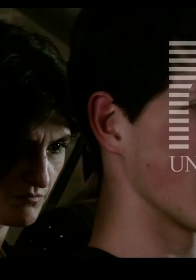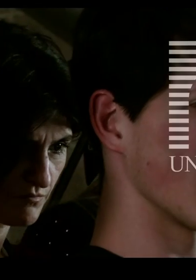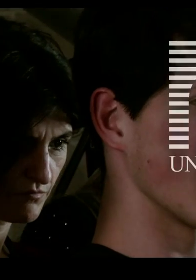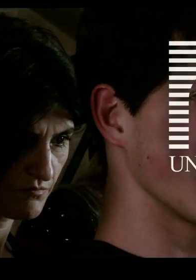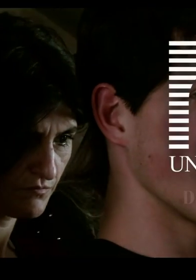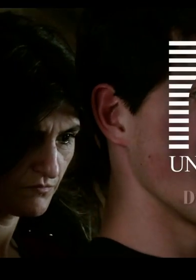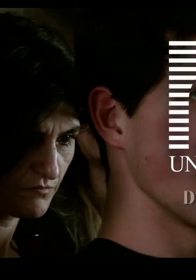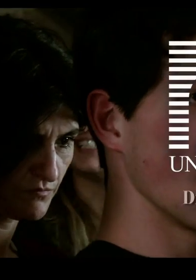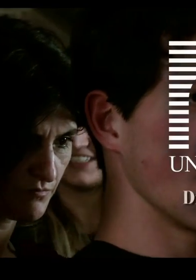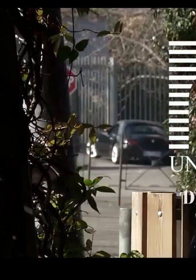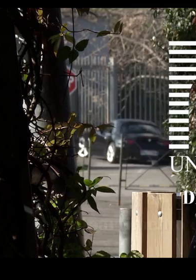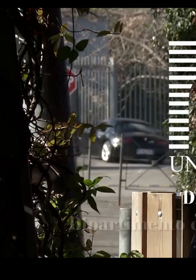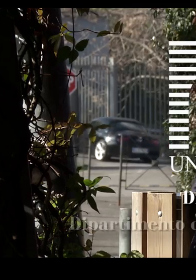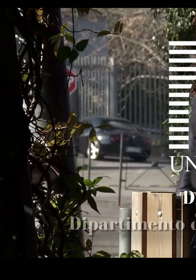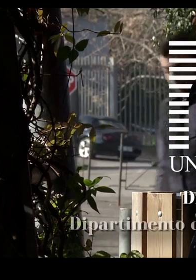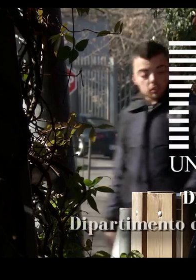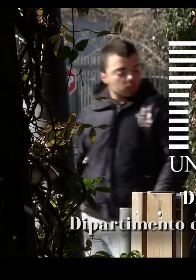Grazie a